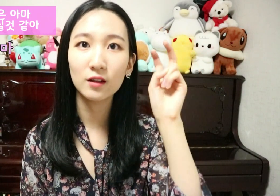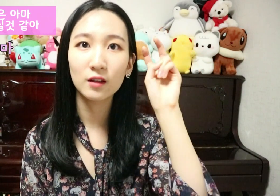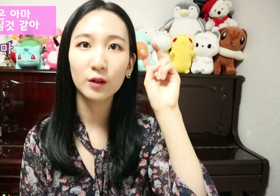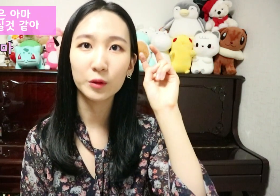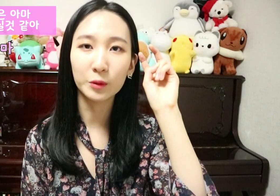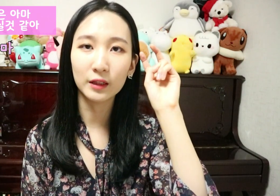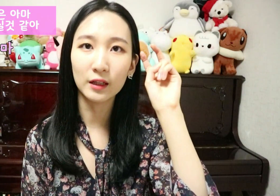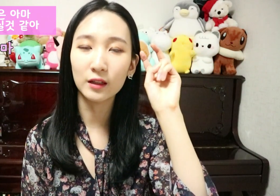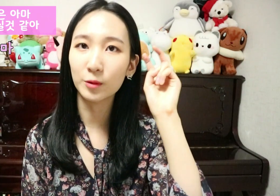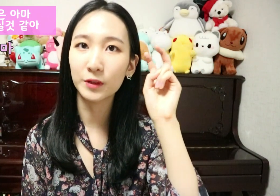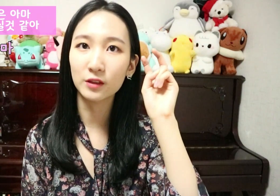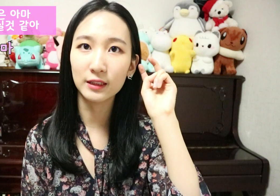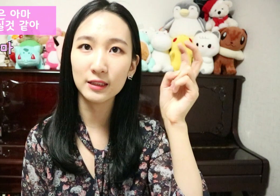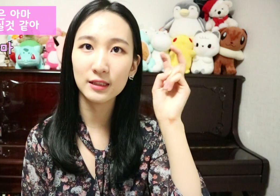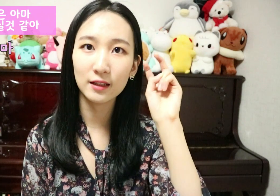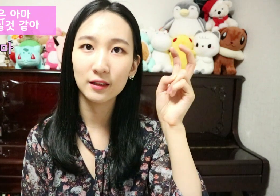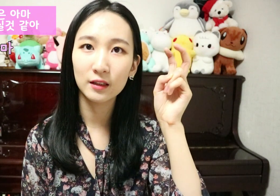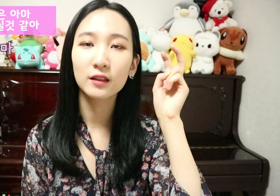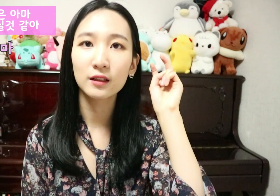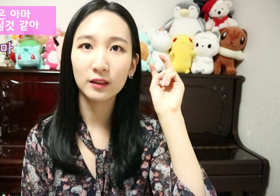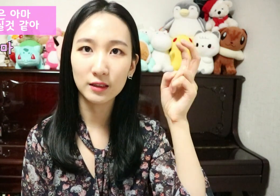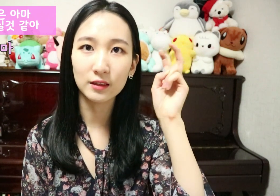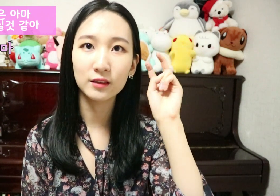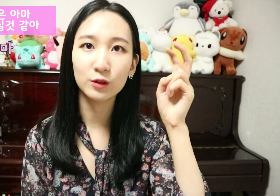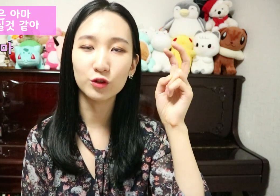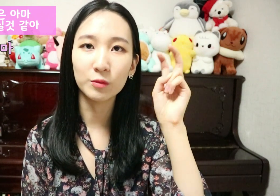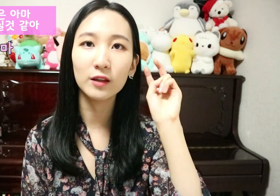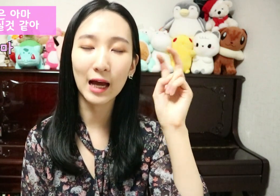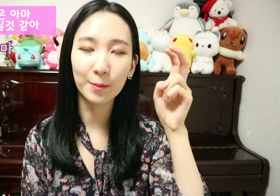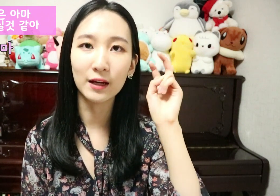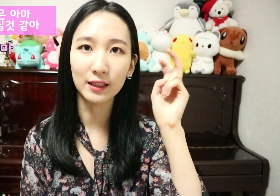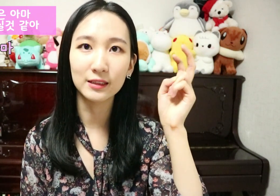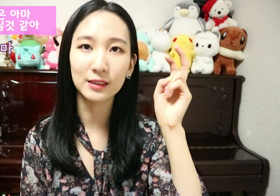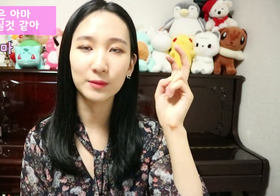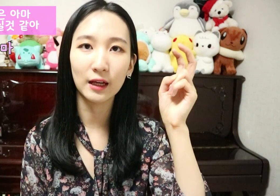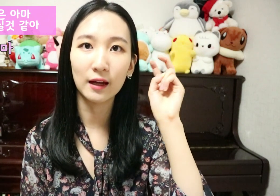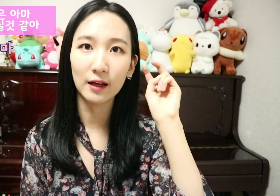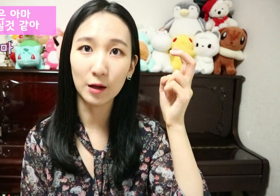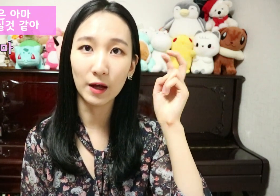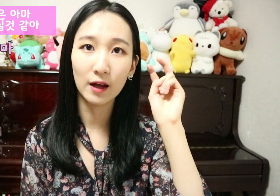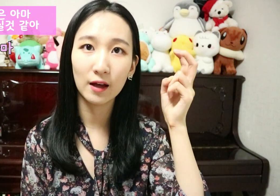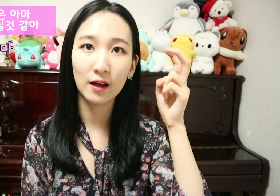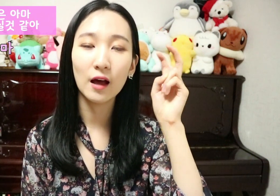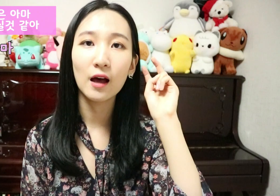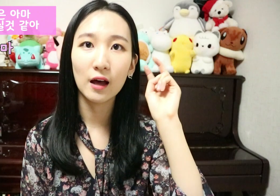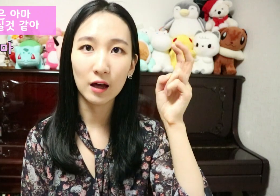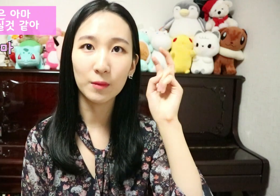이렇게 옆에서 이렇게 살짝 이렇게 살짝 흔들어주면 아마 라는 뜻입니다 아마 아마